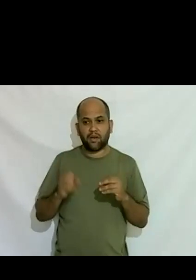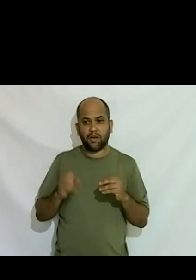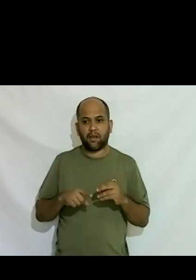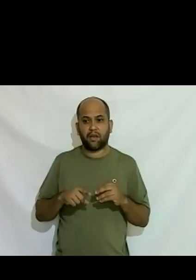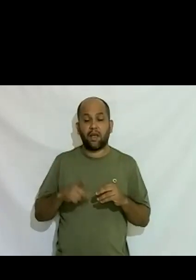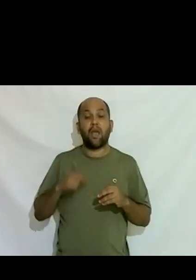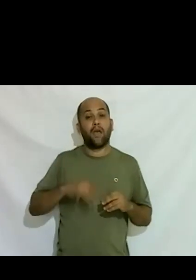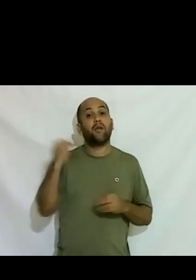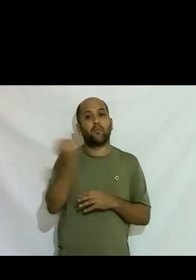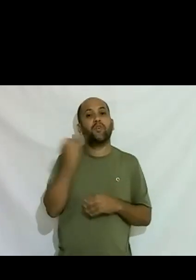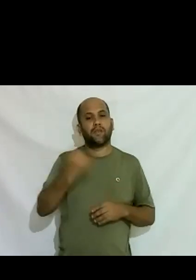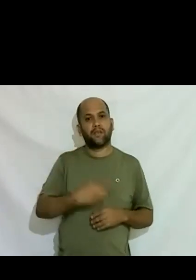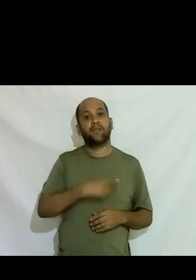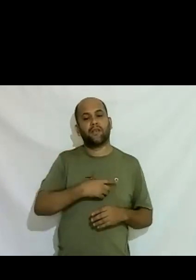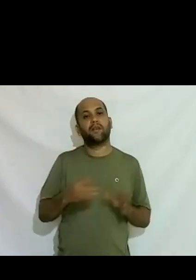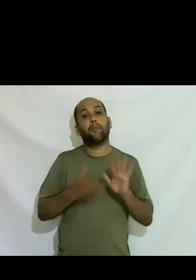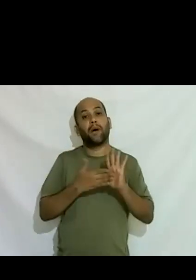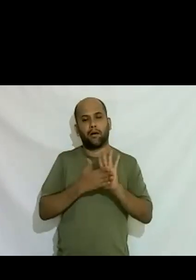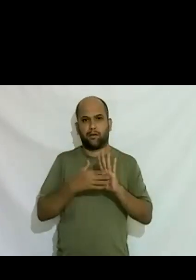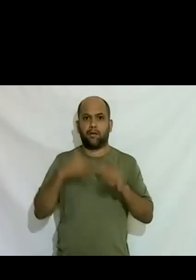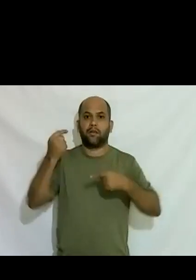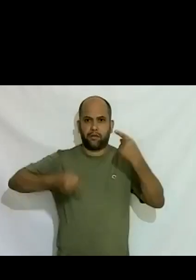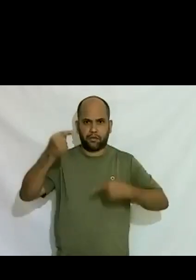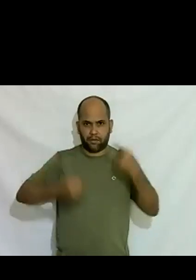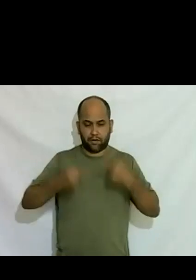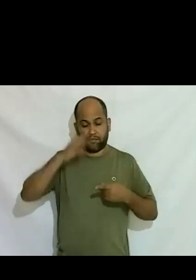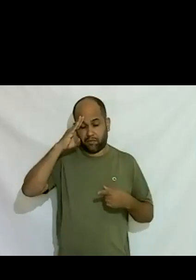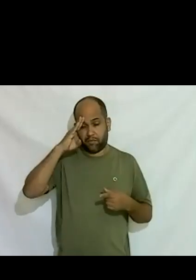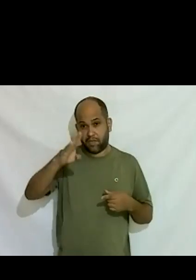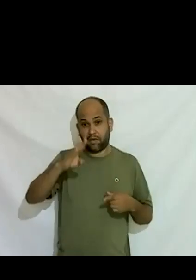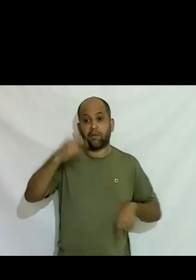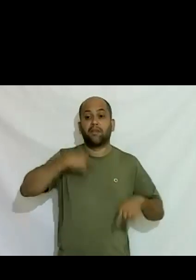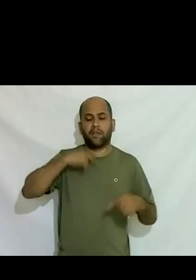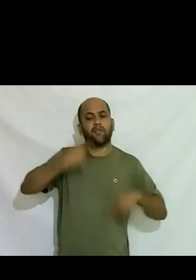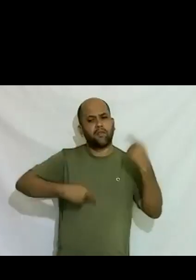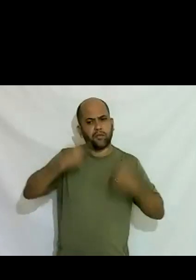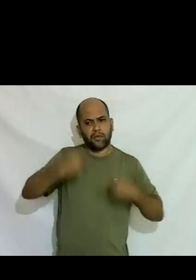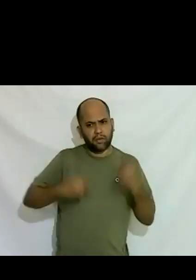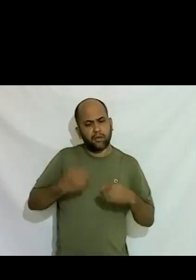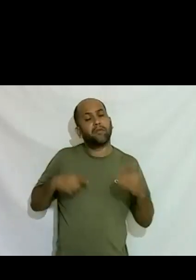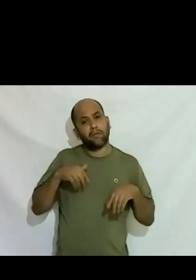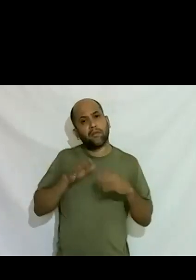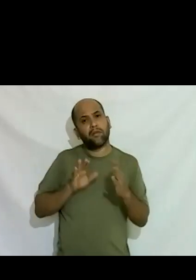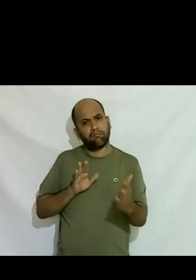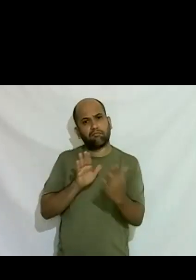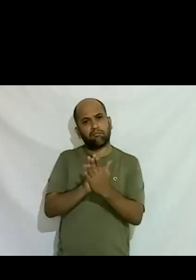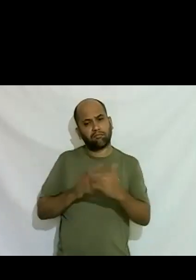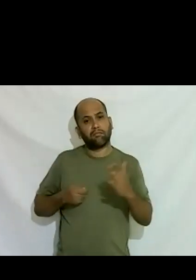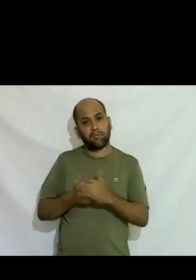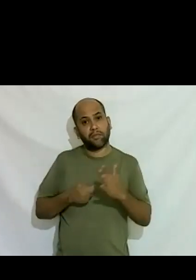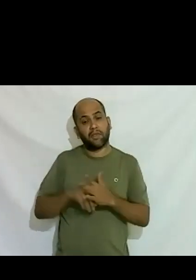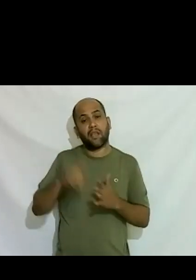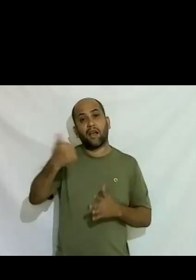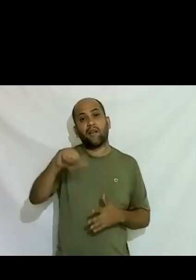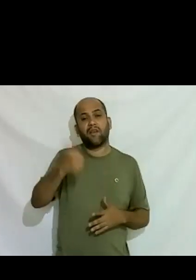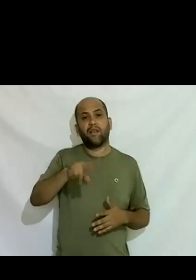importante que esteja né é fundamental que seja assim né que a gente vá para rever esses valores porque não é